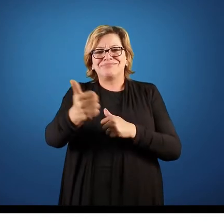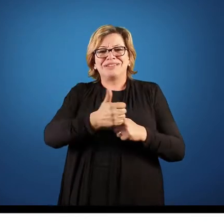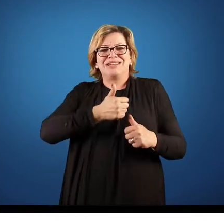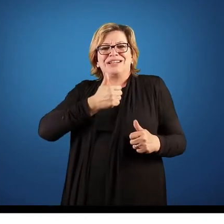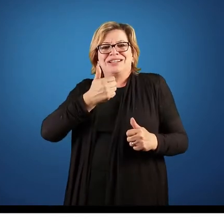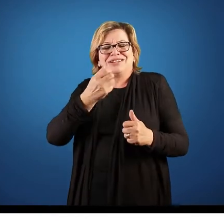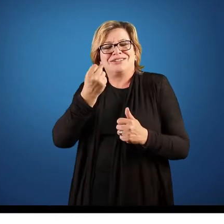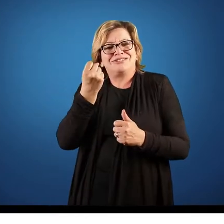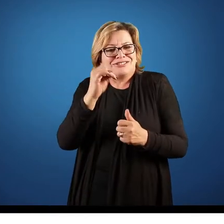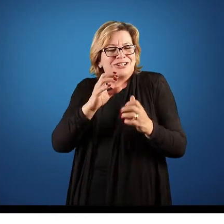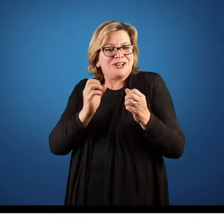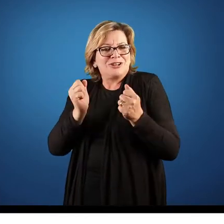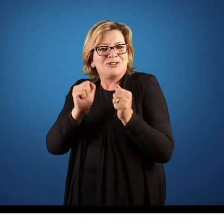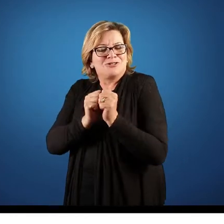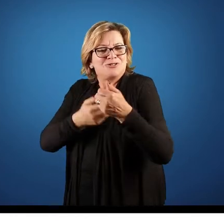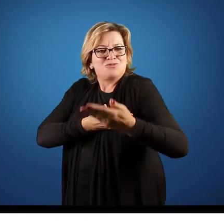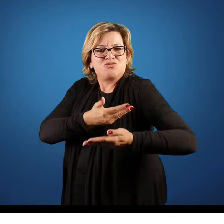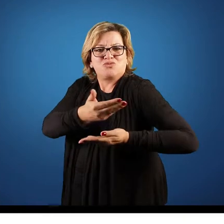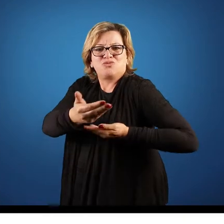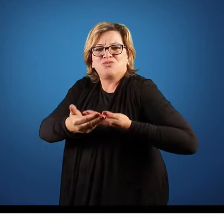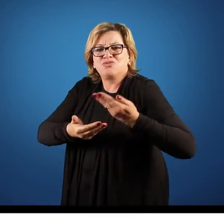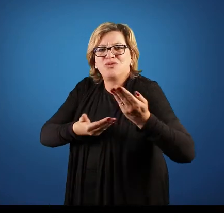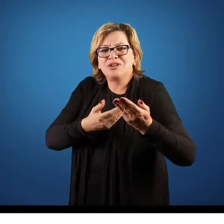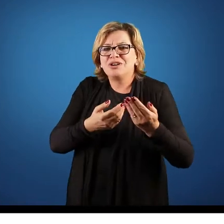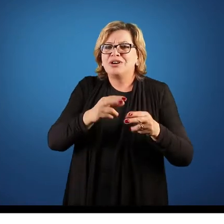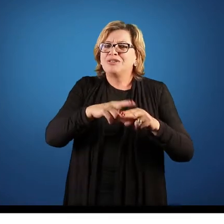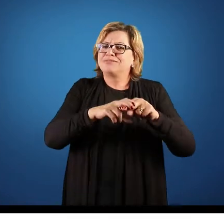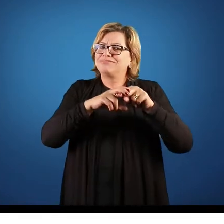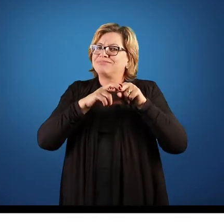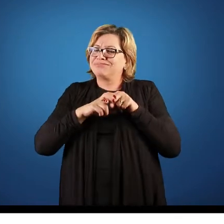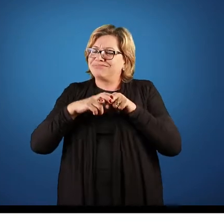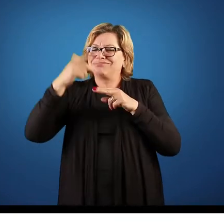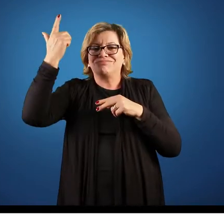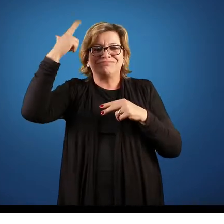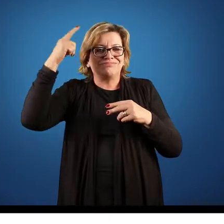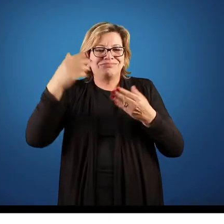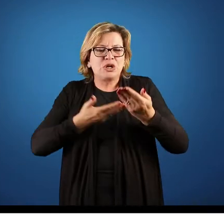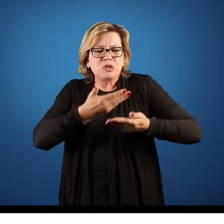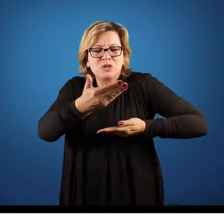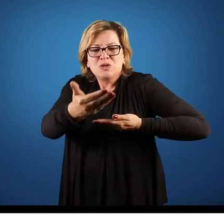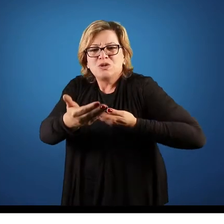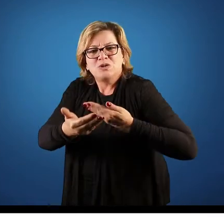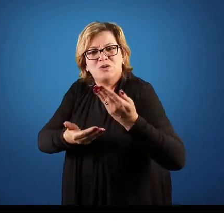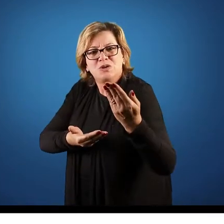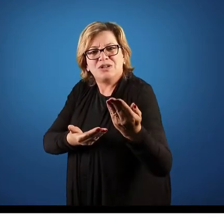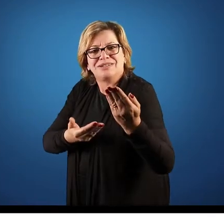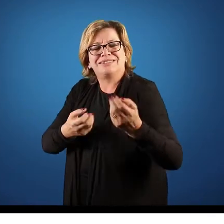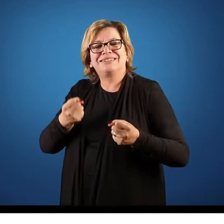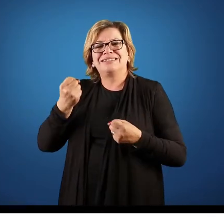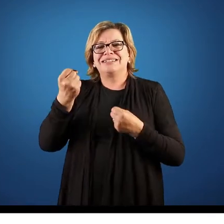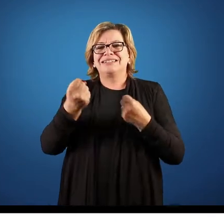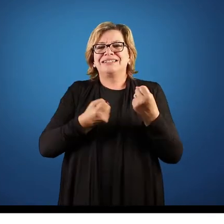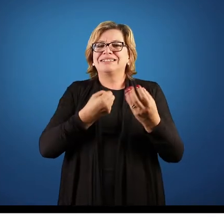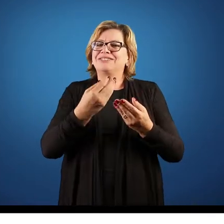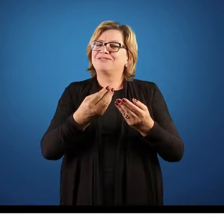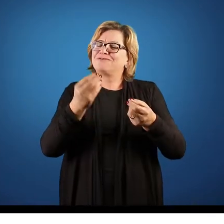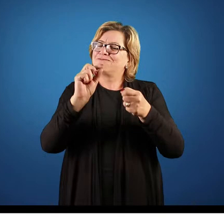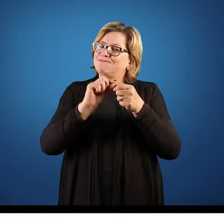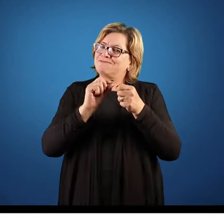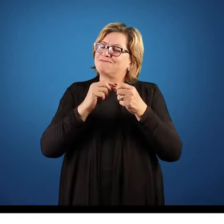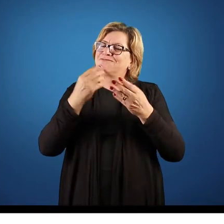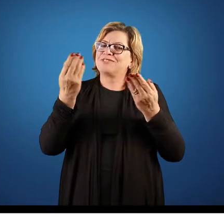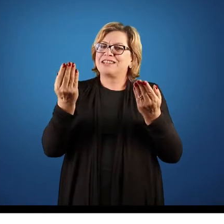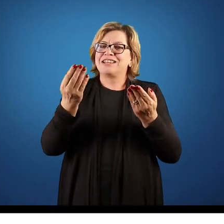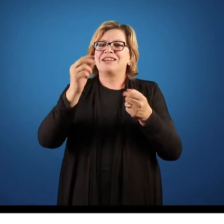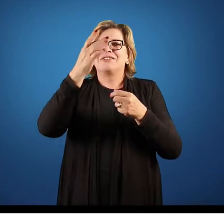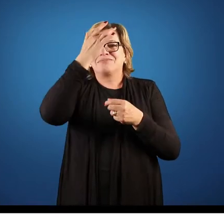Então, a sociabilidade de um líder é muito importante, que ela, justamente, passe a ser ambiente, né, de sociabilidade para que as pessoas